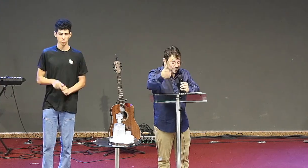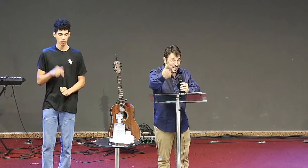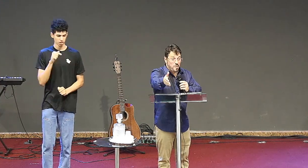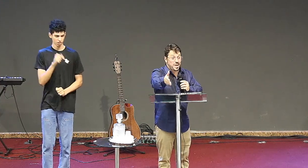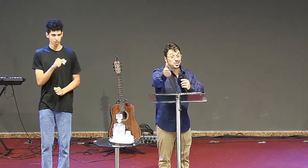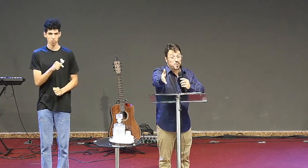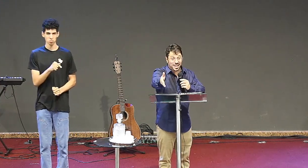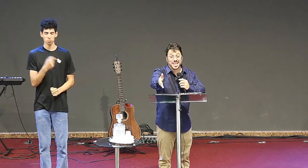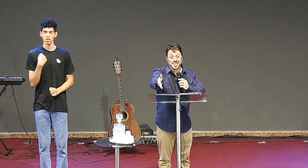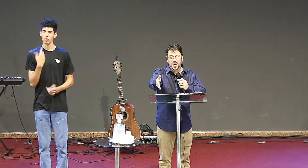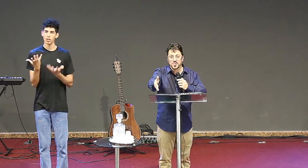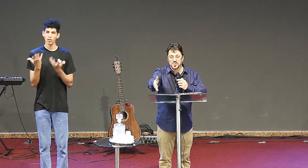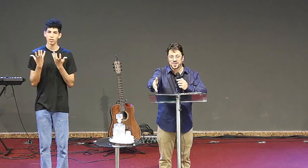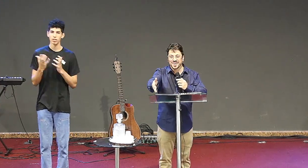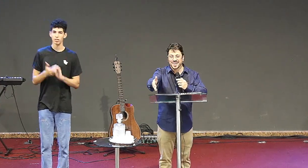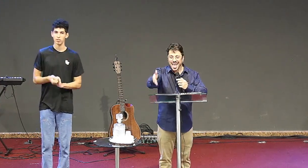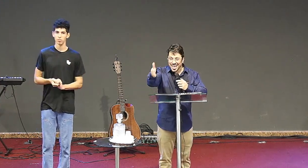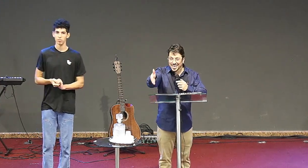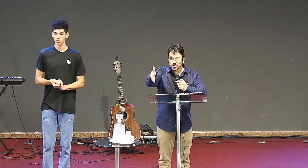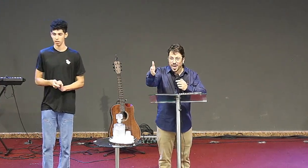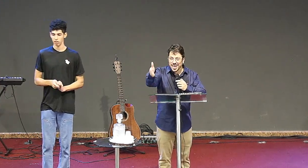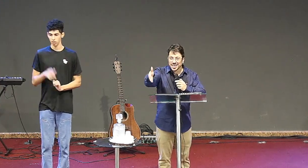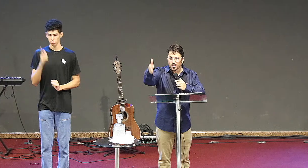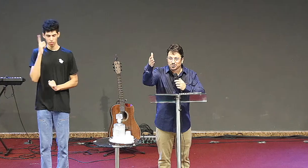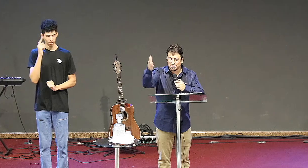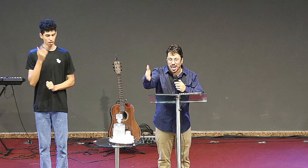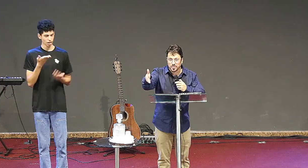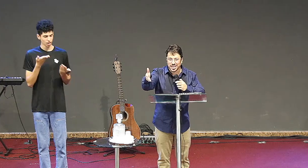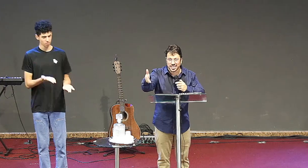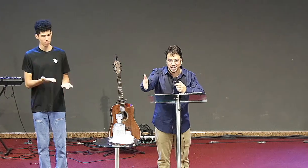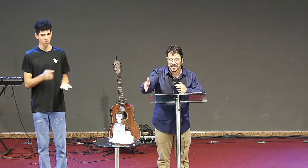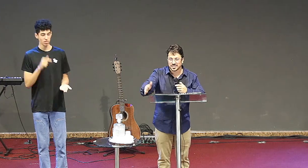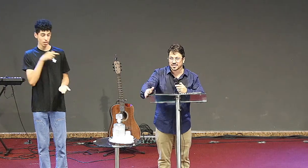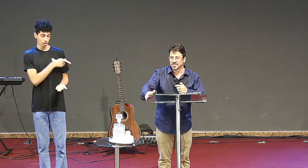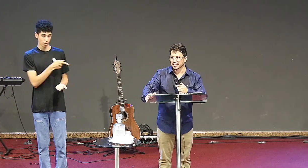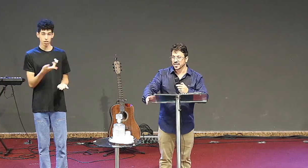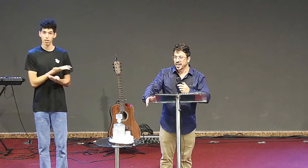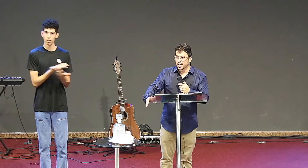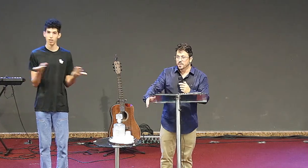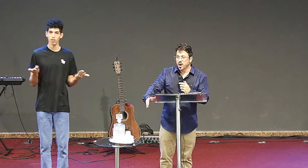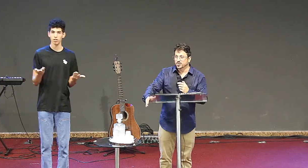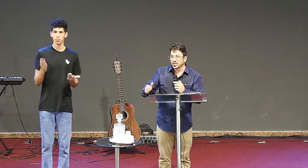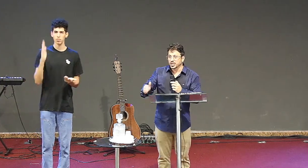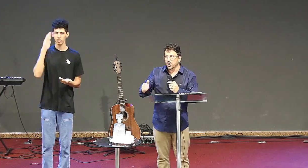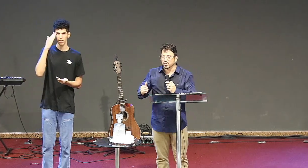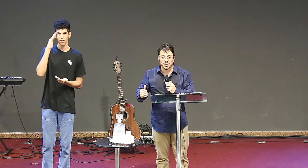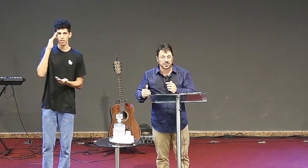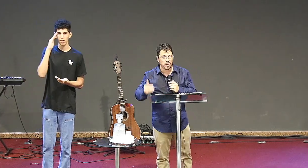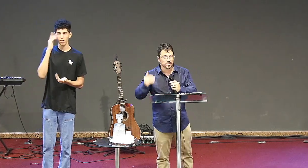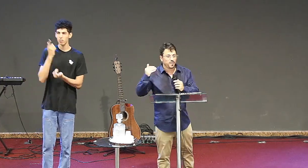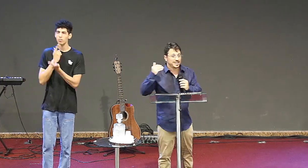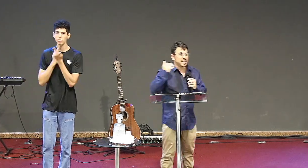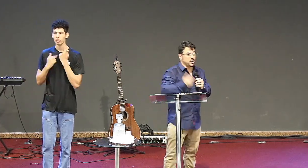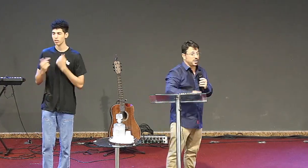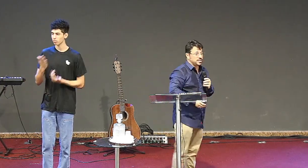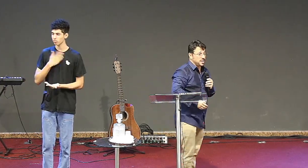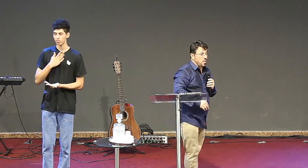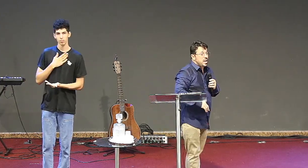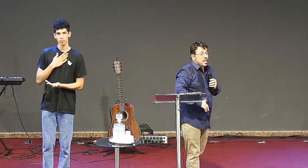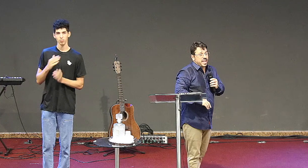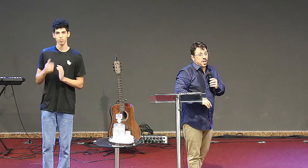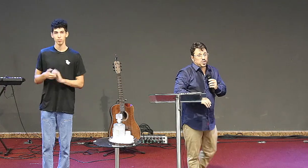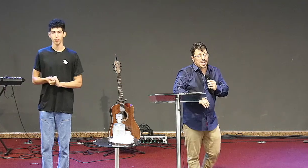Ah, finalmente alguém entendeu. É isso aí que eu sempre quis. Irmãos, desde que nós começamos a fazer essa